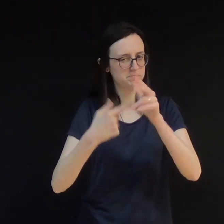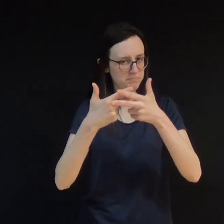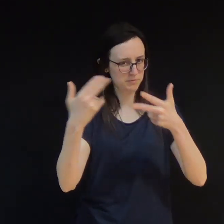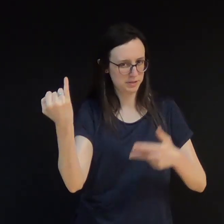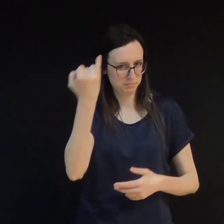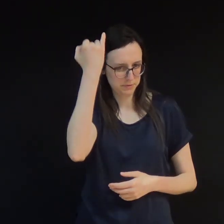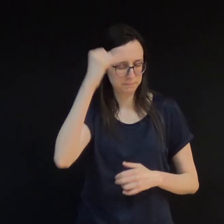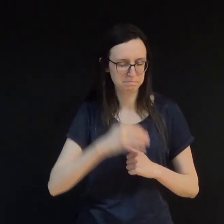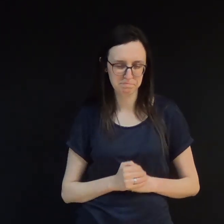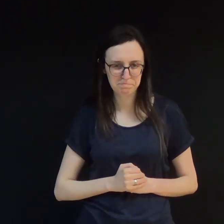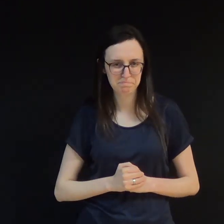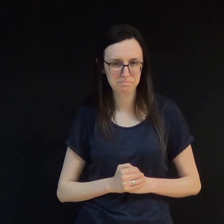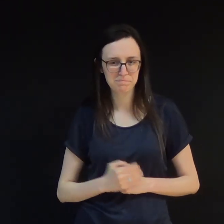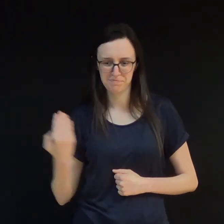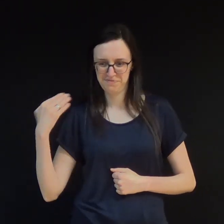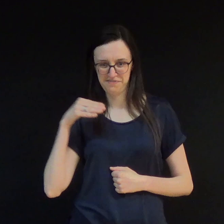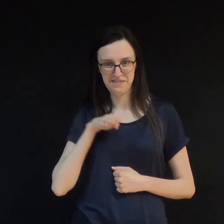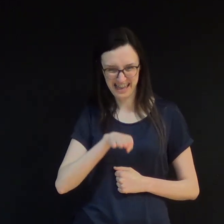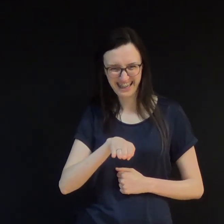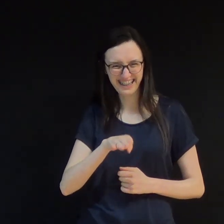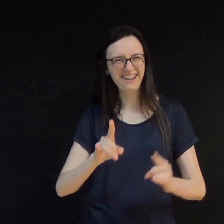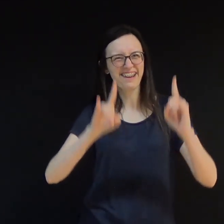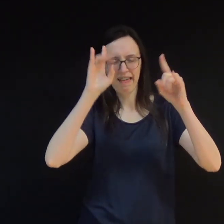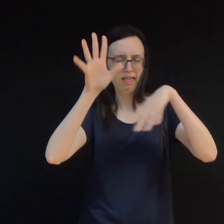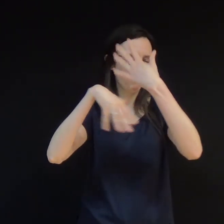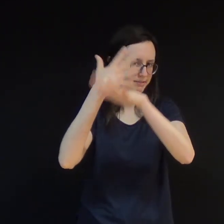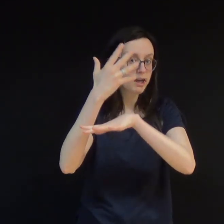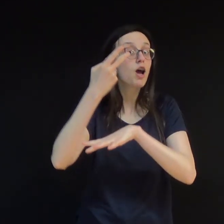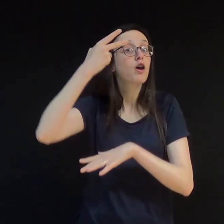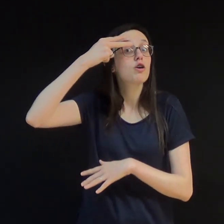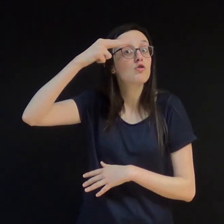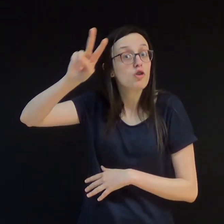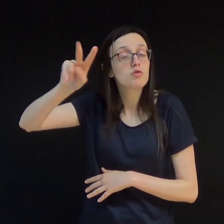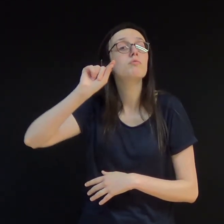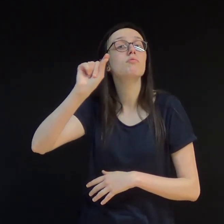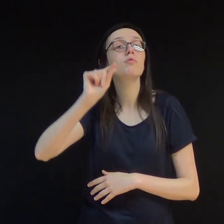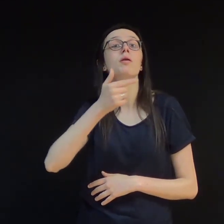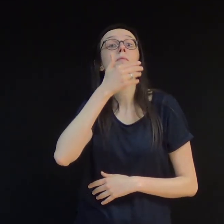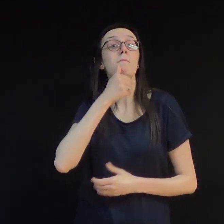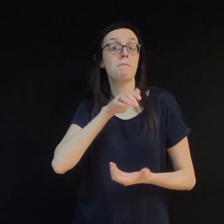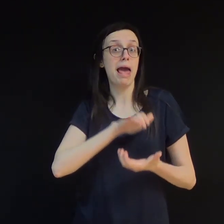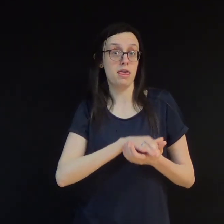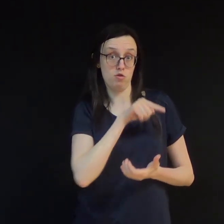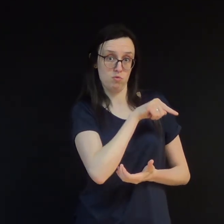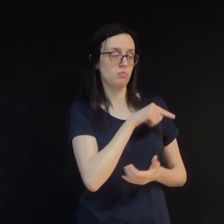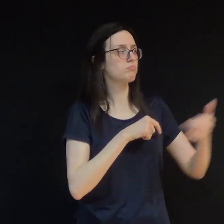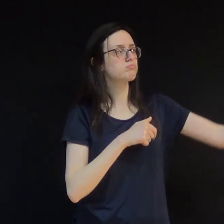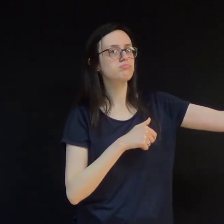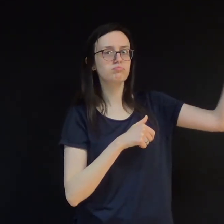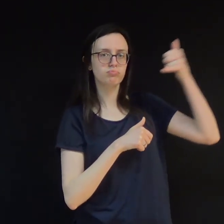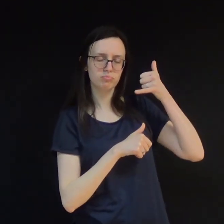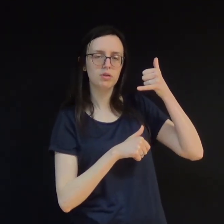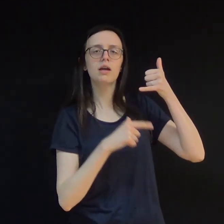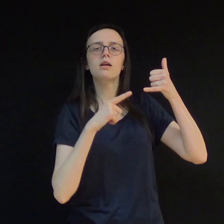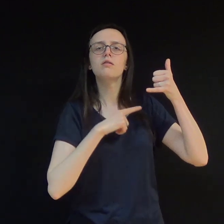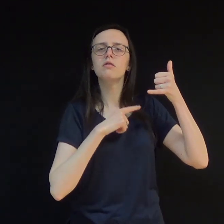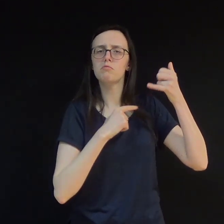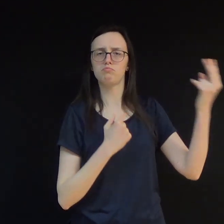Dois dias depois, meu marido recebeu uma ligação. Era um casal solidário que admiramos e amamos. Depois de ouvir o